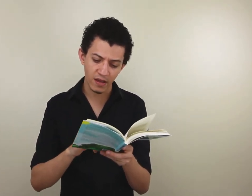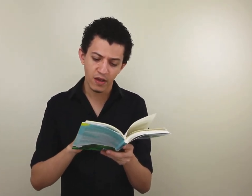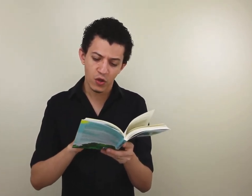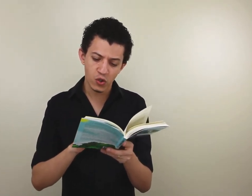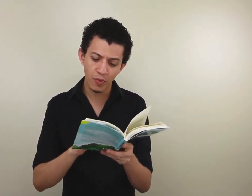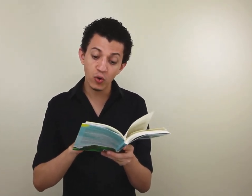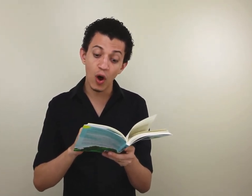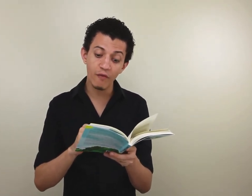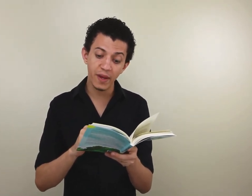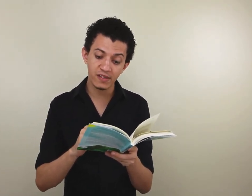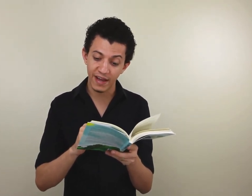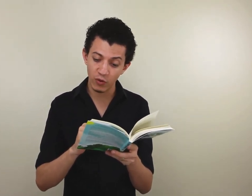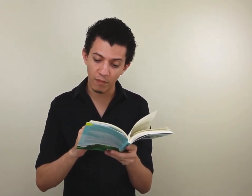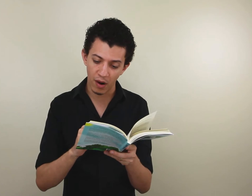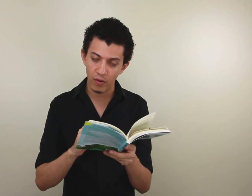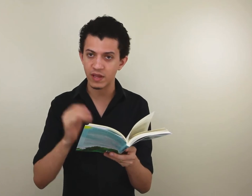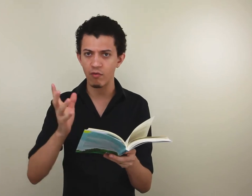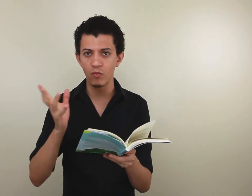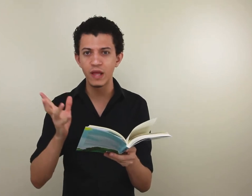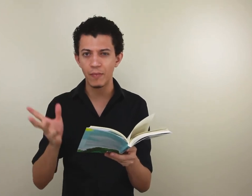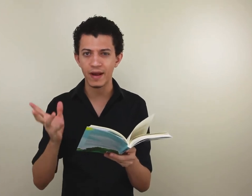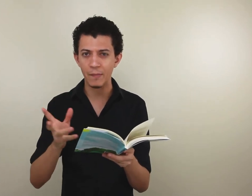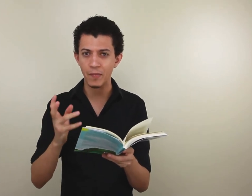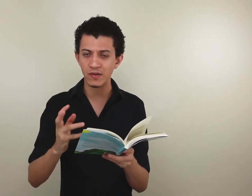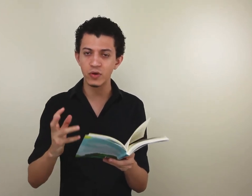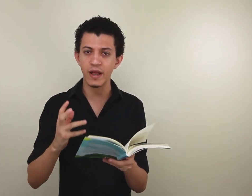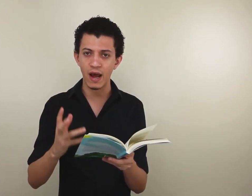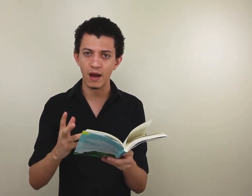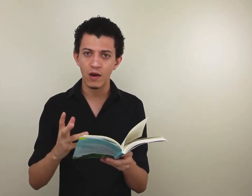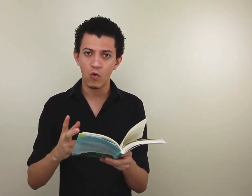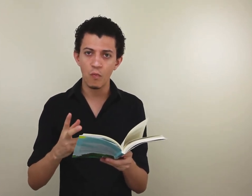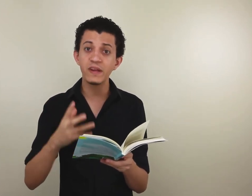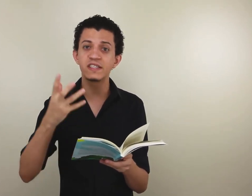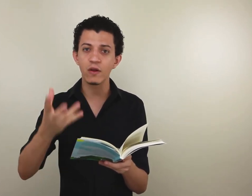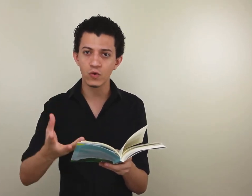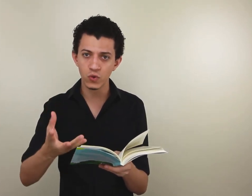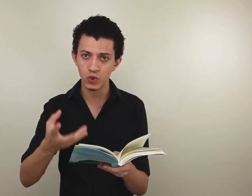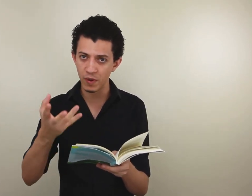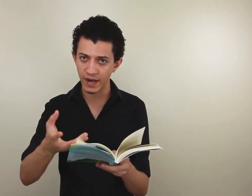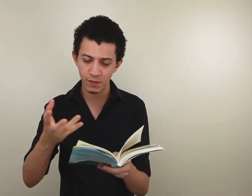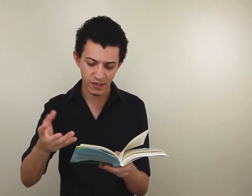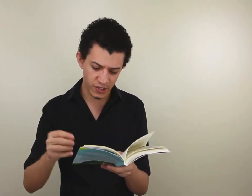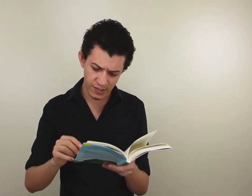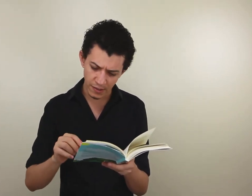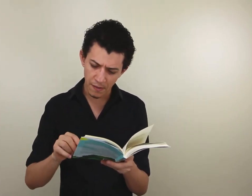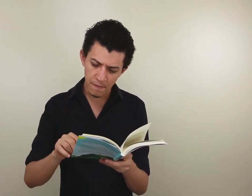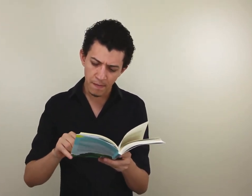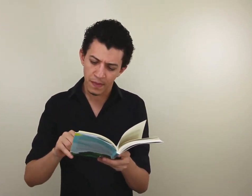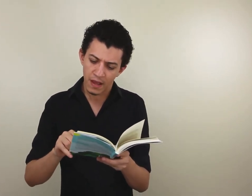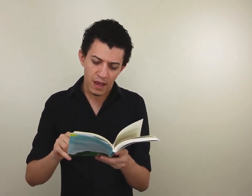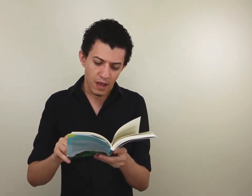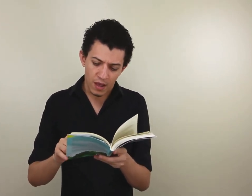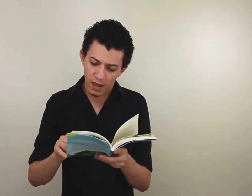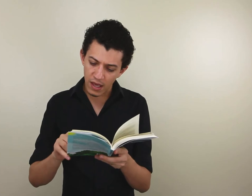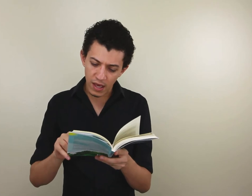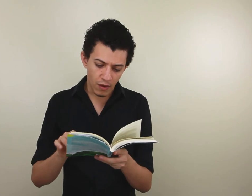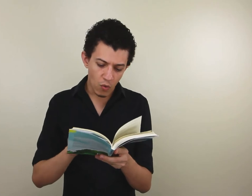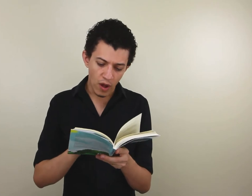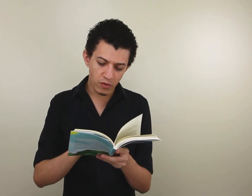sobre o novo Ministério do Irmão. Eu mudei para cá para pastorear o Ministério Consúdio na Igreja Batista. E, quando